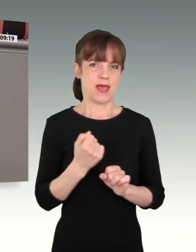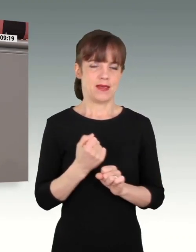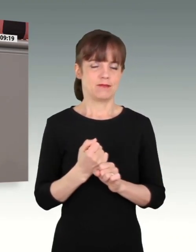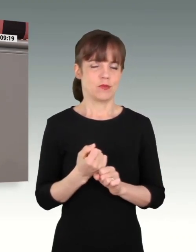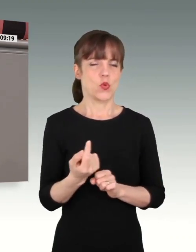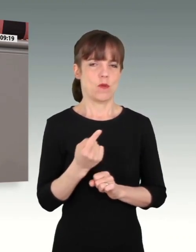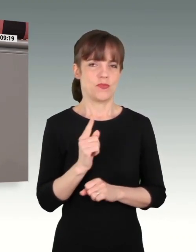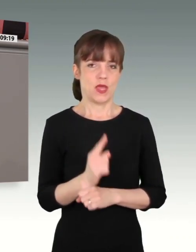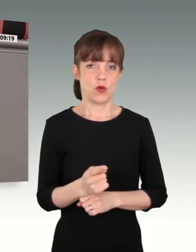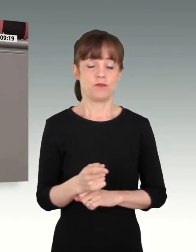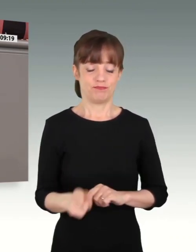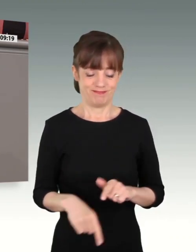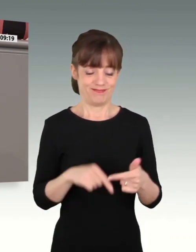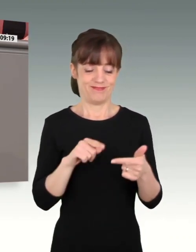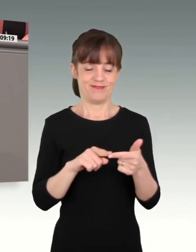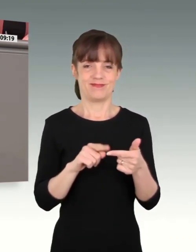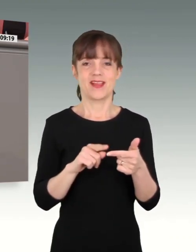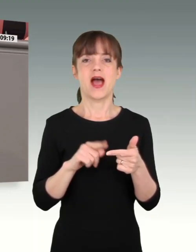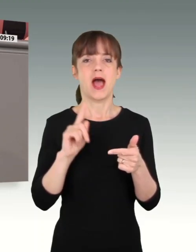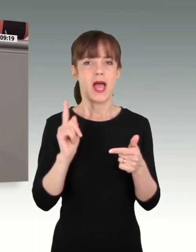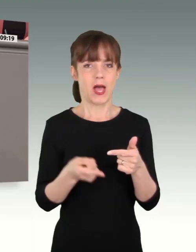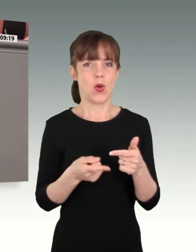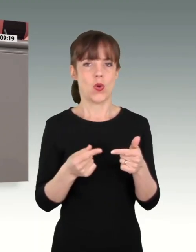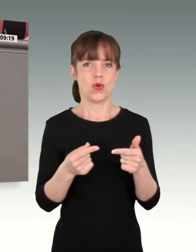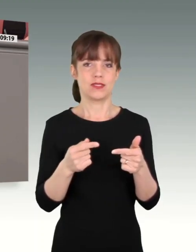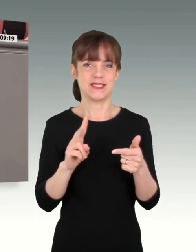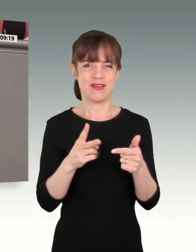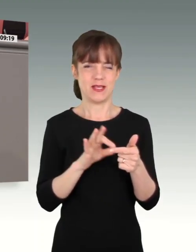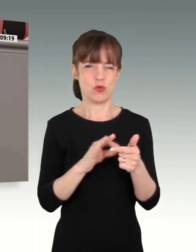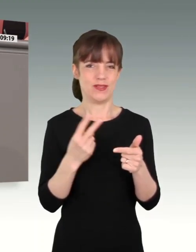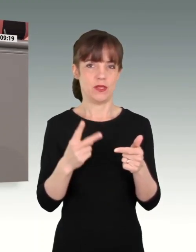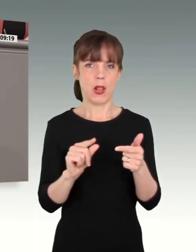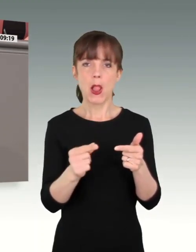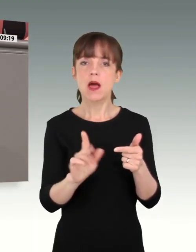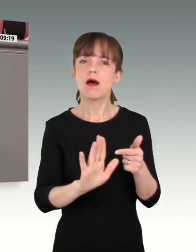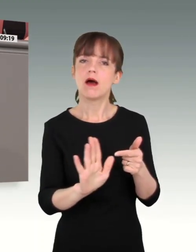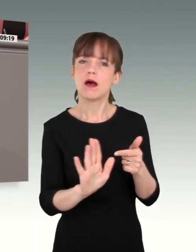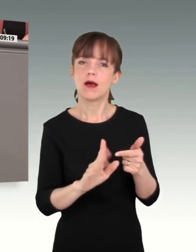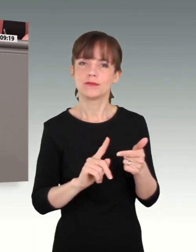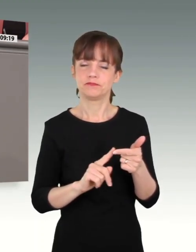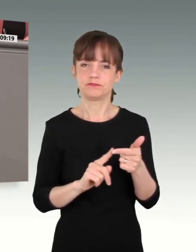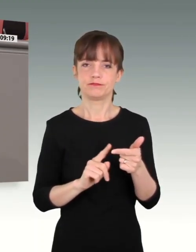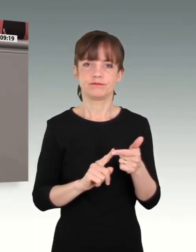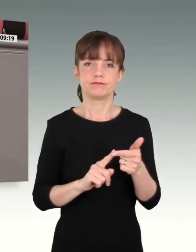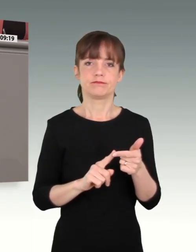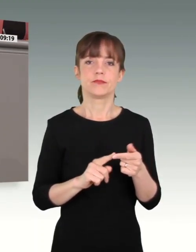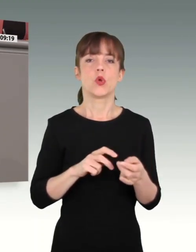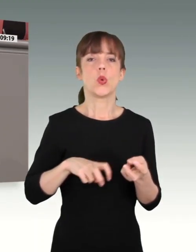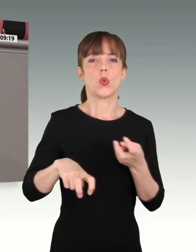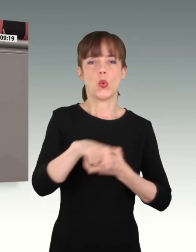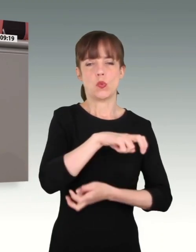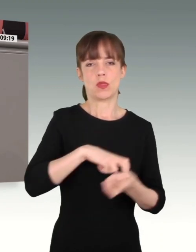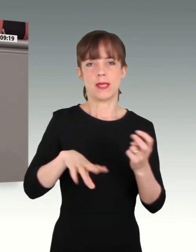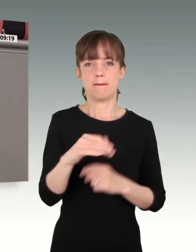Gleiches gilt für den zweiten Punkt, der ebenfalls kein Kleinkram ist. Und zwar der Umgang mit Extremismus,